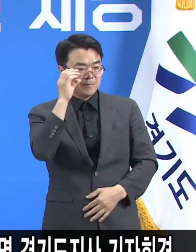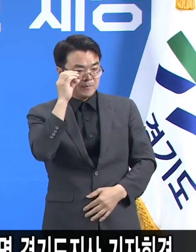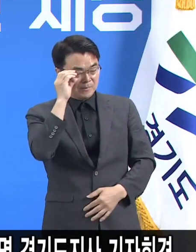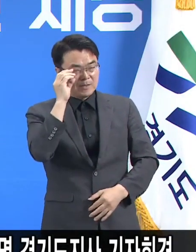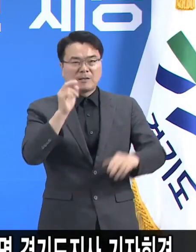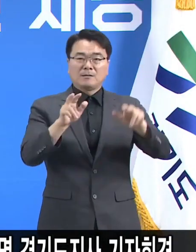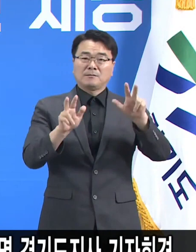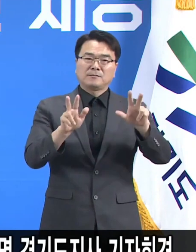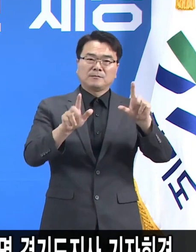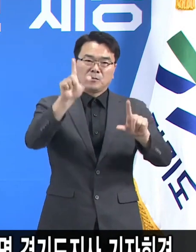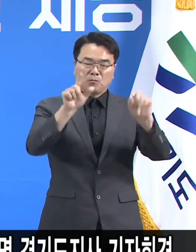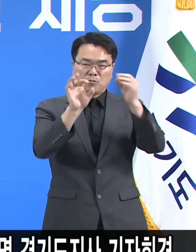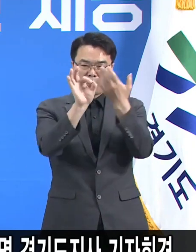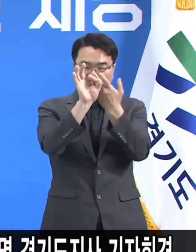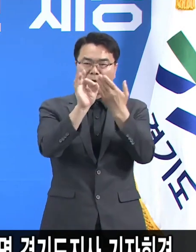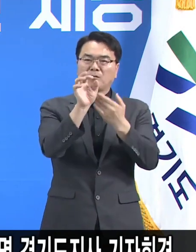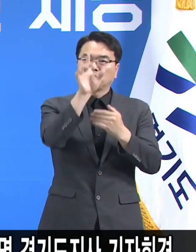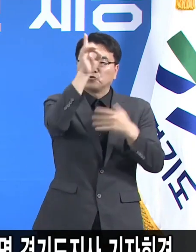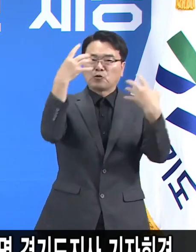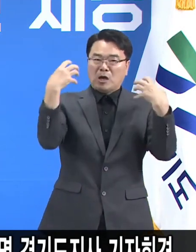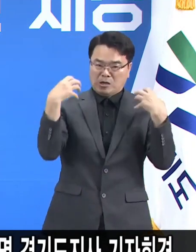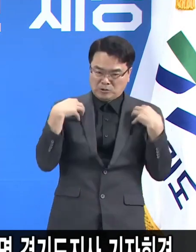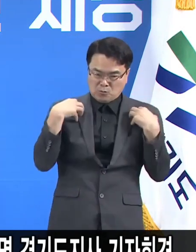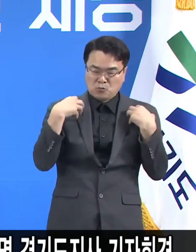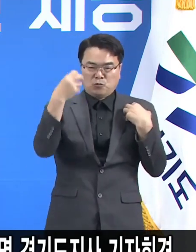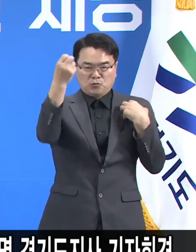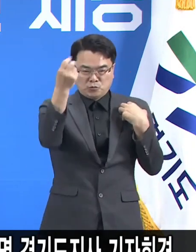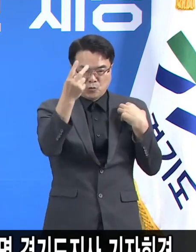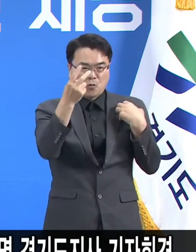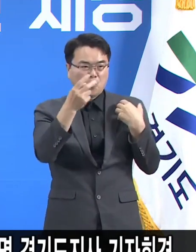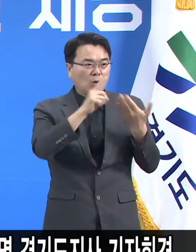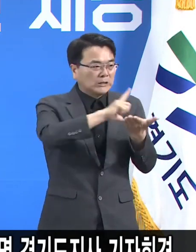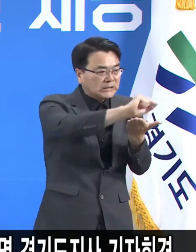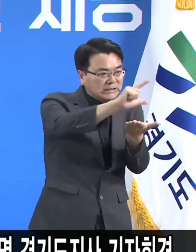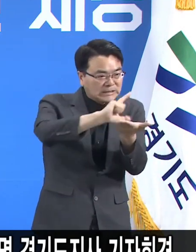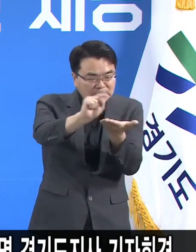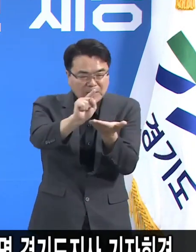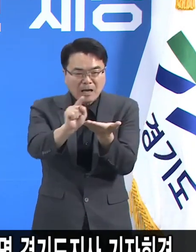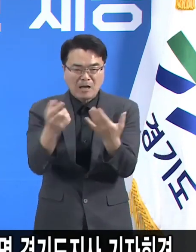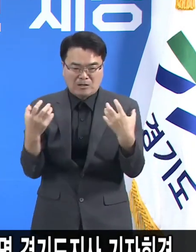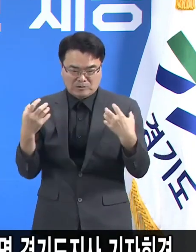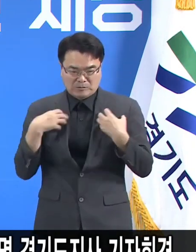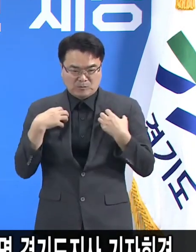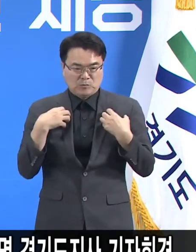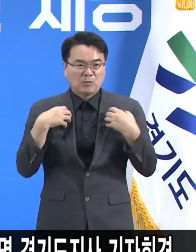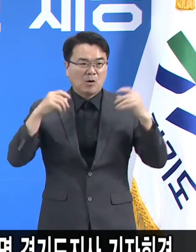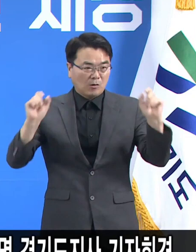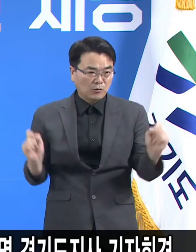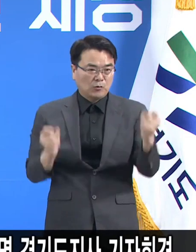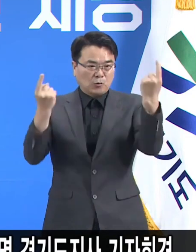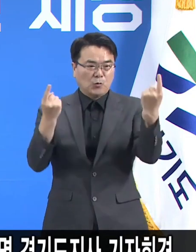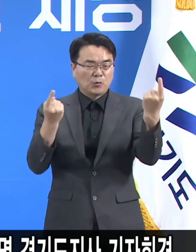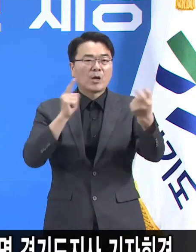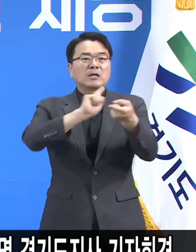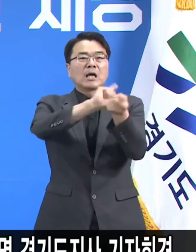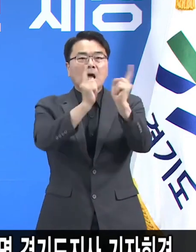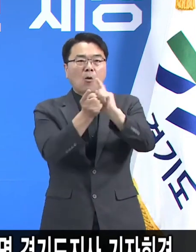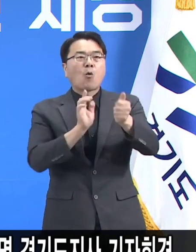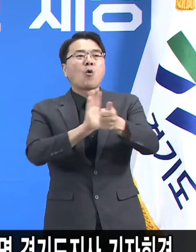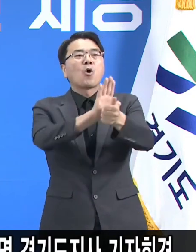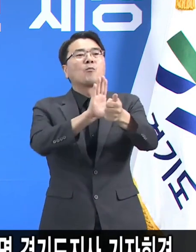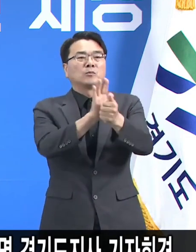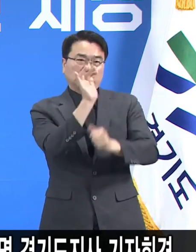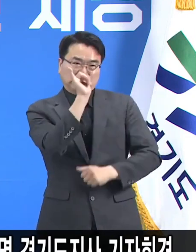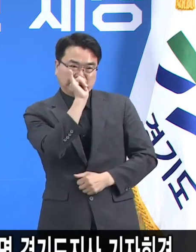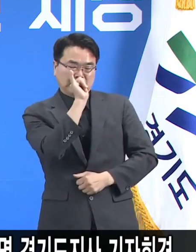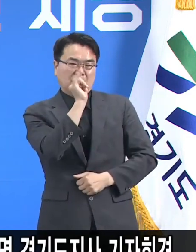지금 현재는 중앙정부와 우리 경기도를 포함한 지방정부들 간에 실시간에 협의와 협조가 이루어지고 있습니다.